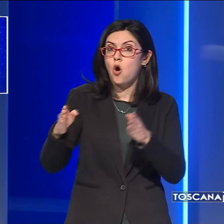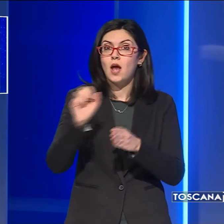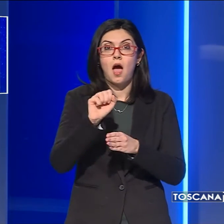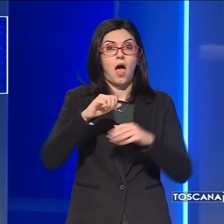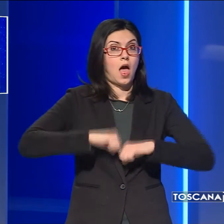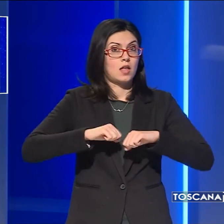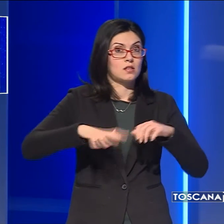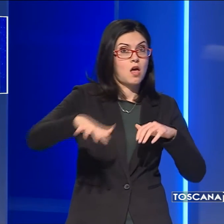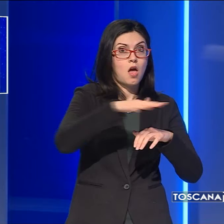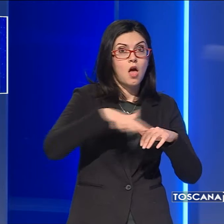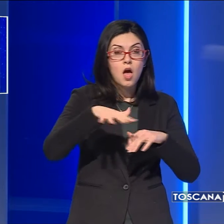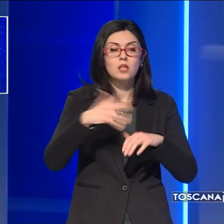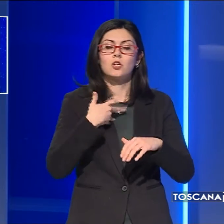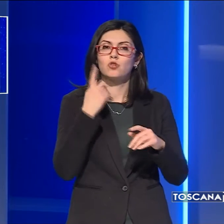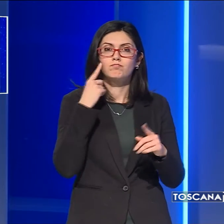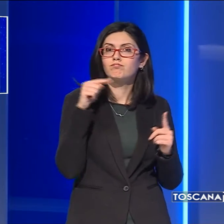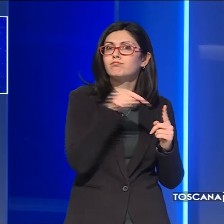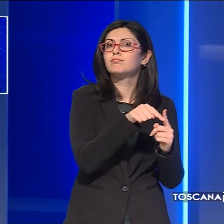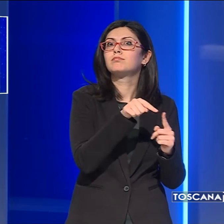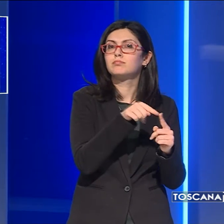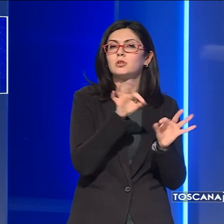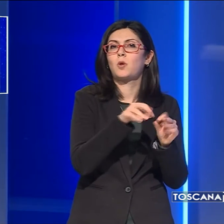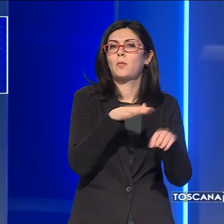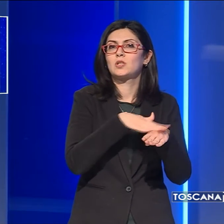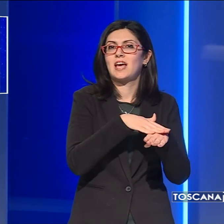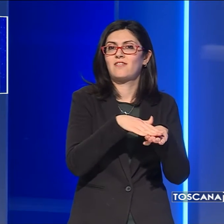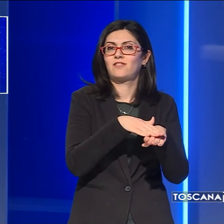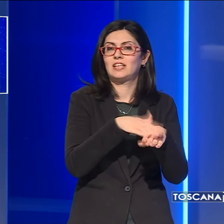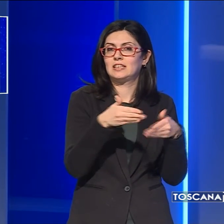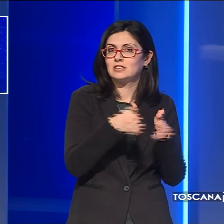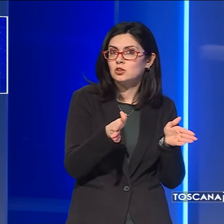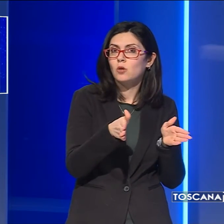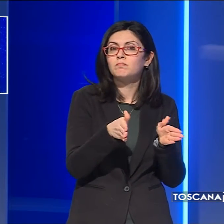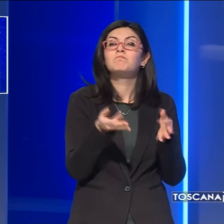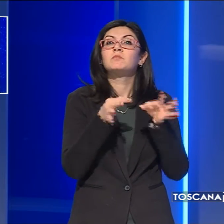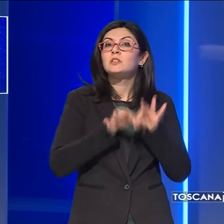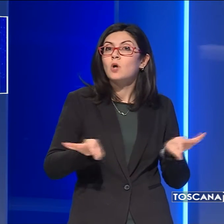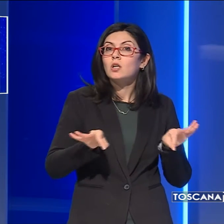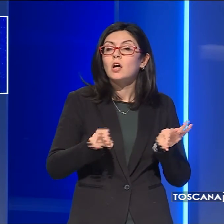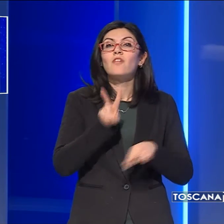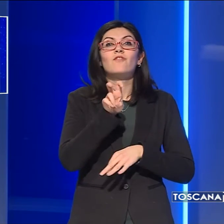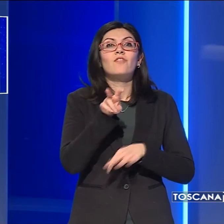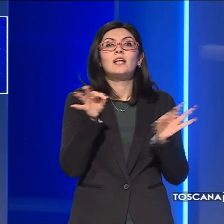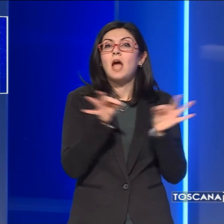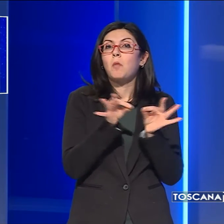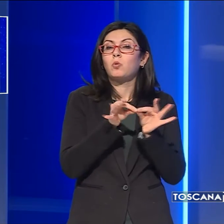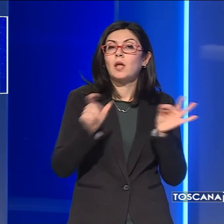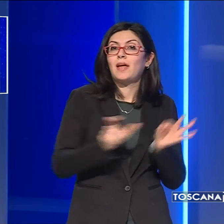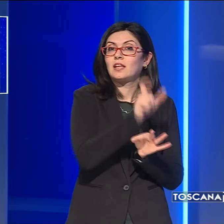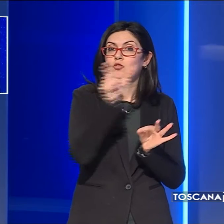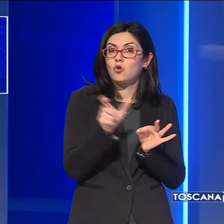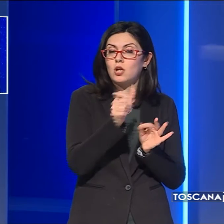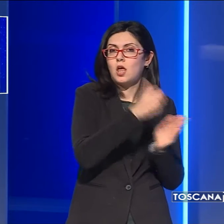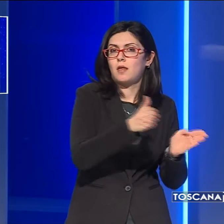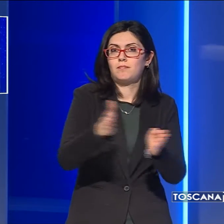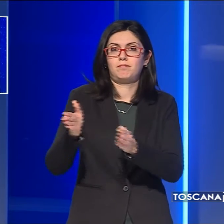stati individuati i presidi dove sarà effettuato il servizio. A disposizione 20 appuntamenti giornalieri per ogni